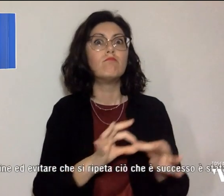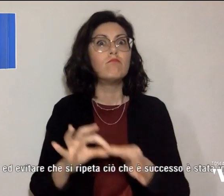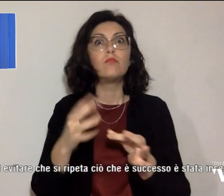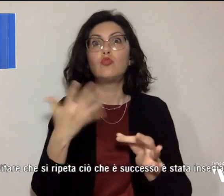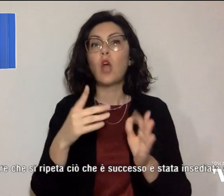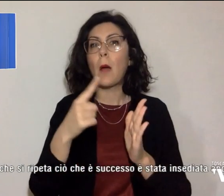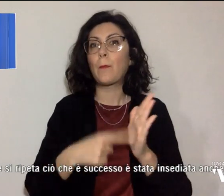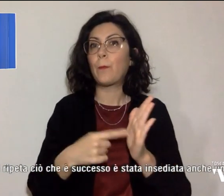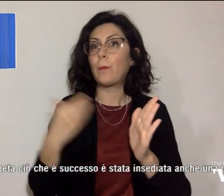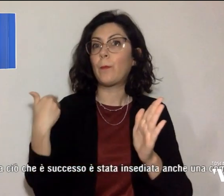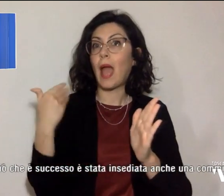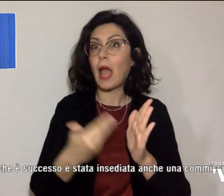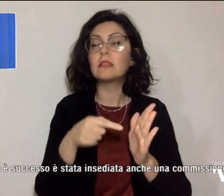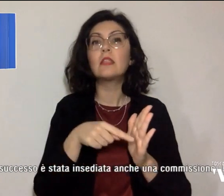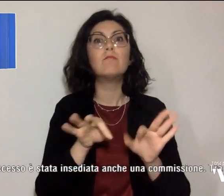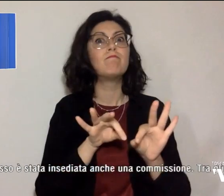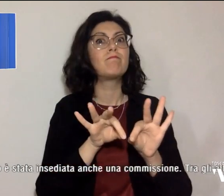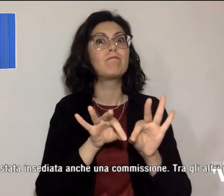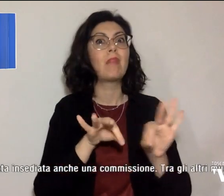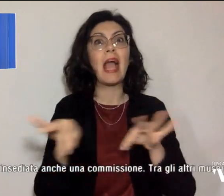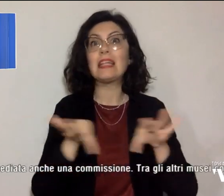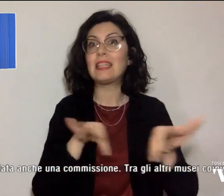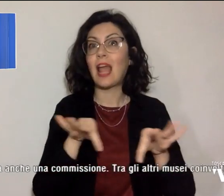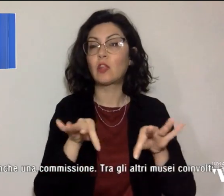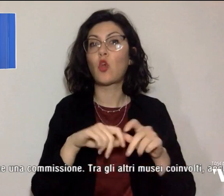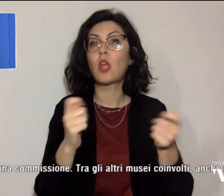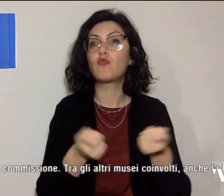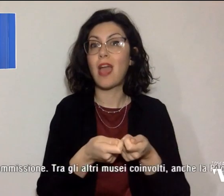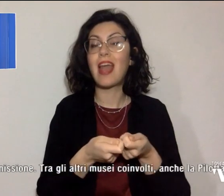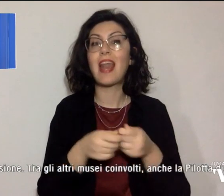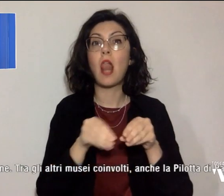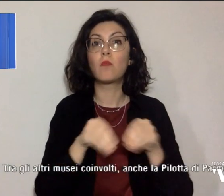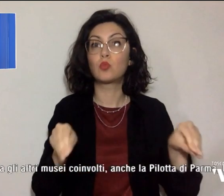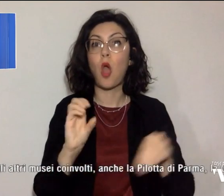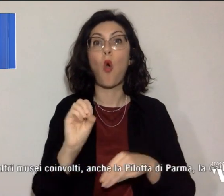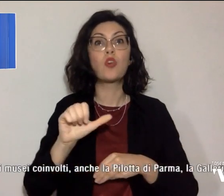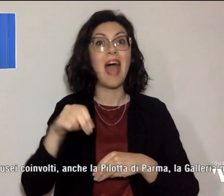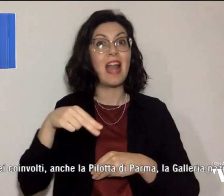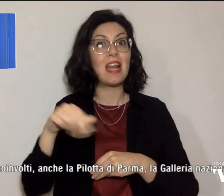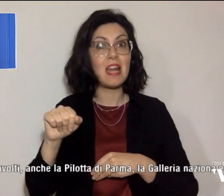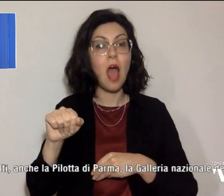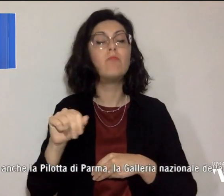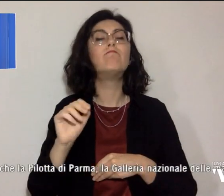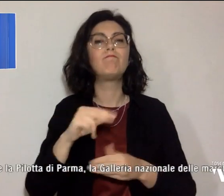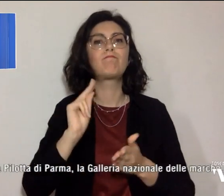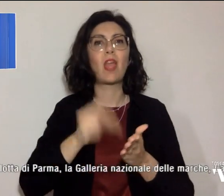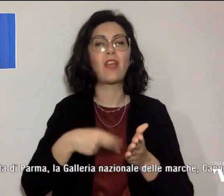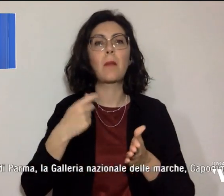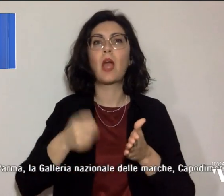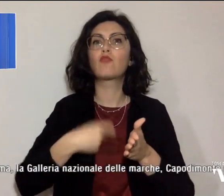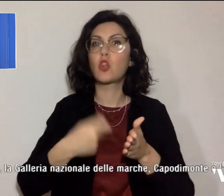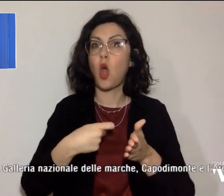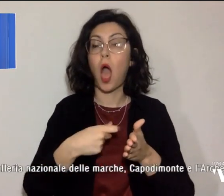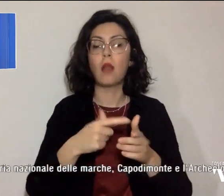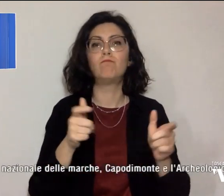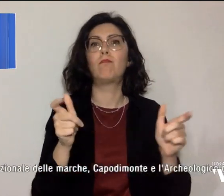scorsi il direttore generale dei musei Massimo Osanna a firmare una circolare bloccando